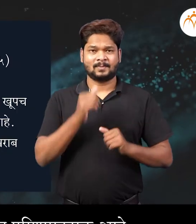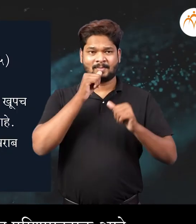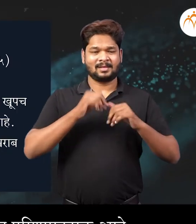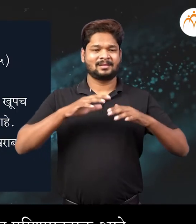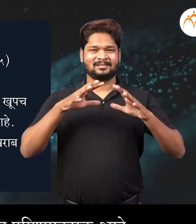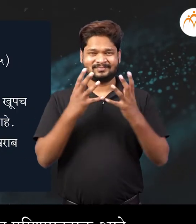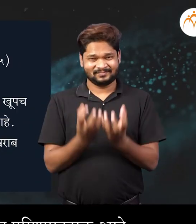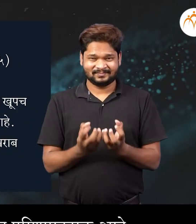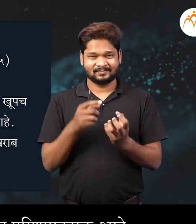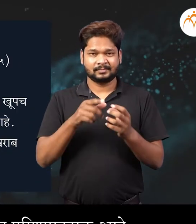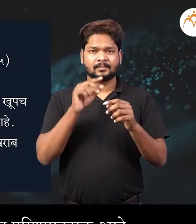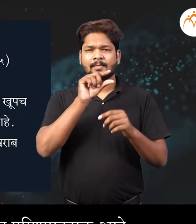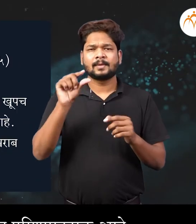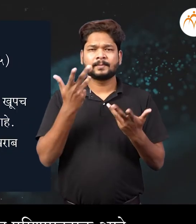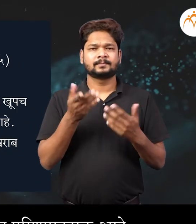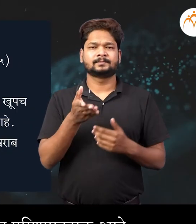पद्दत खूपस परिणाम करगे